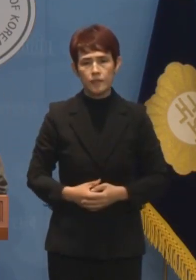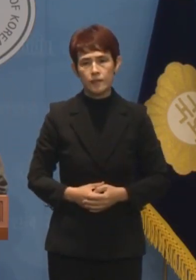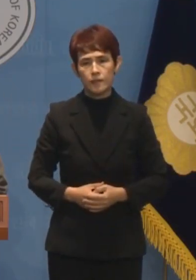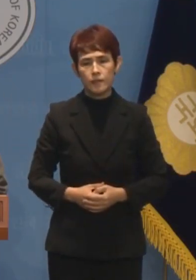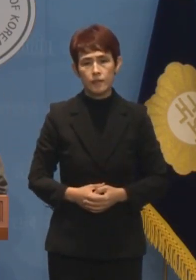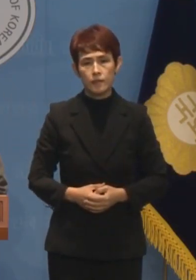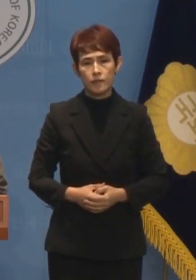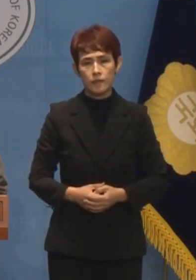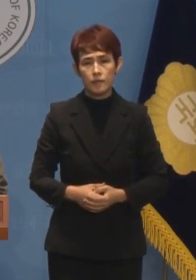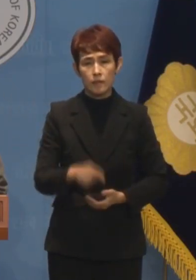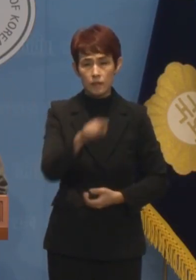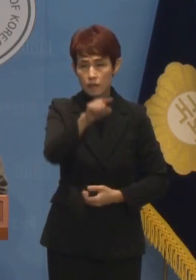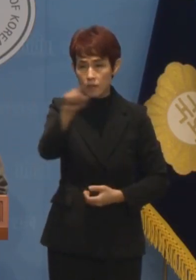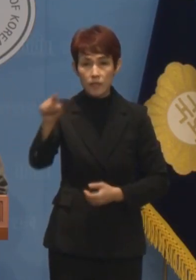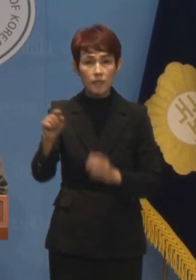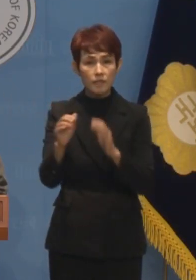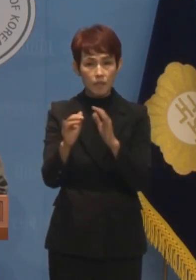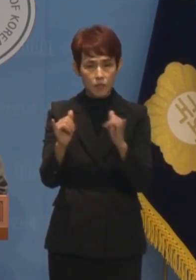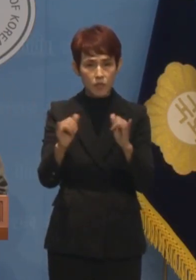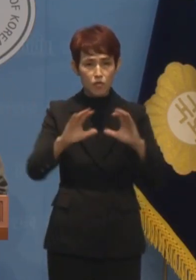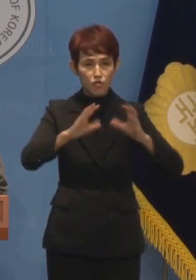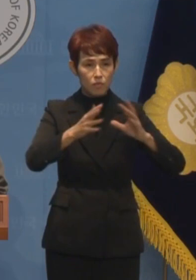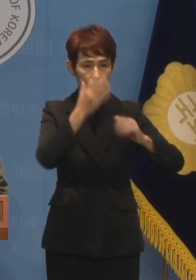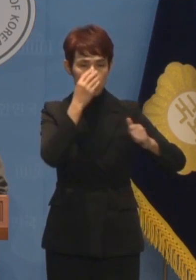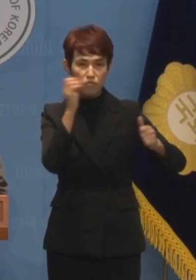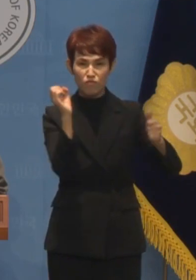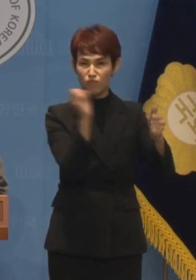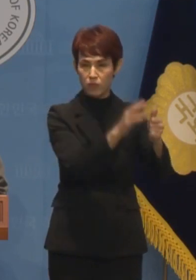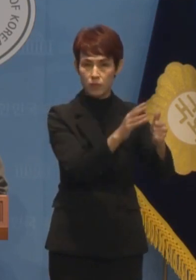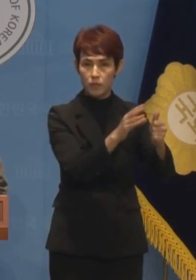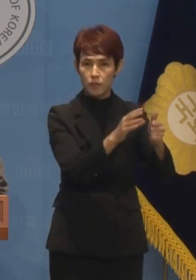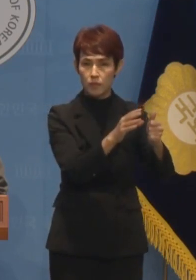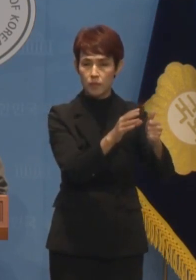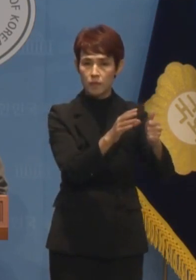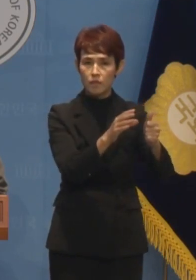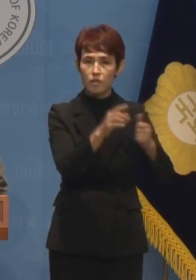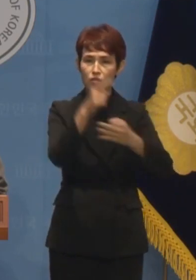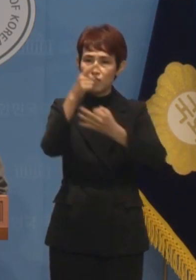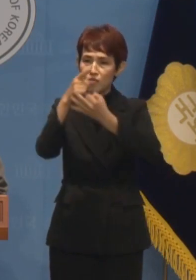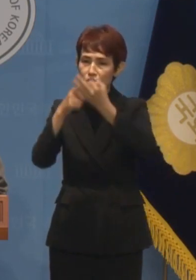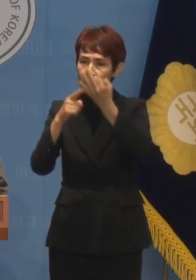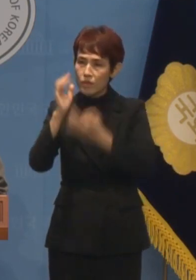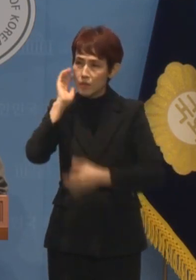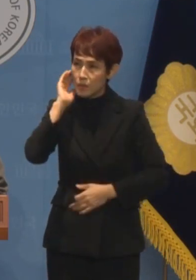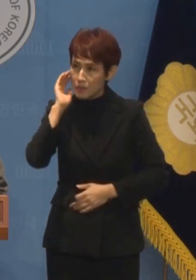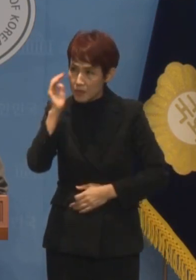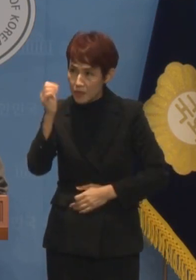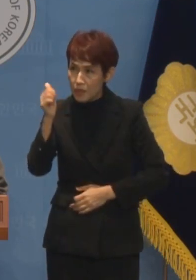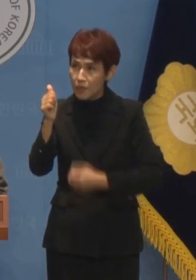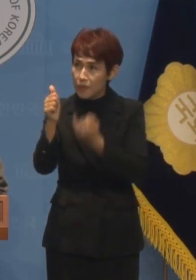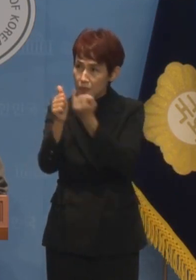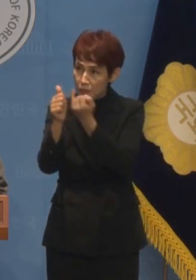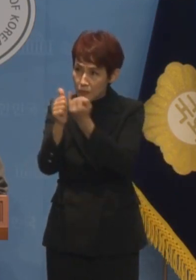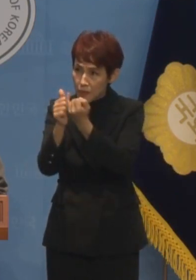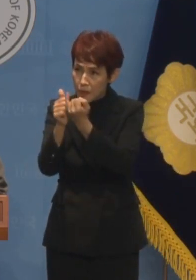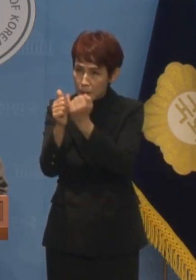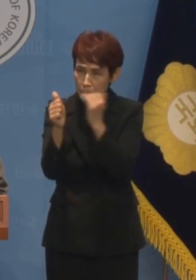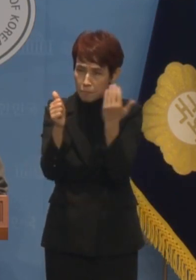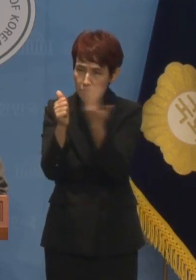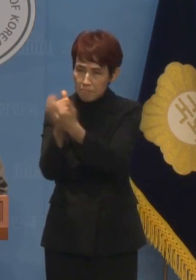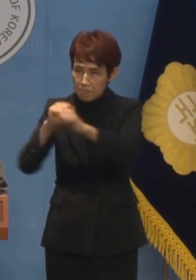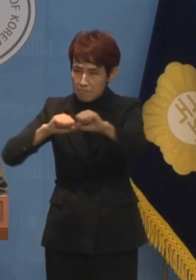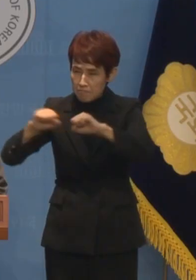그동안 이들이 얼마나 국민을 무시하고 오로지 윤석열 대통령과 김건희 여사만 지키자고